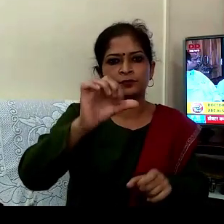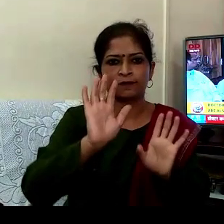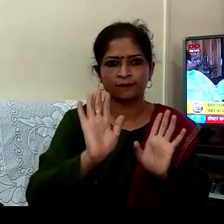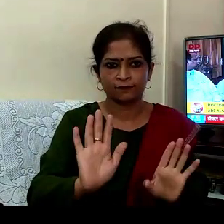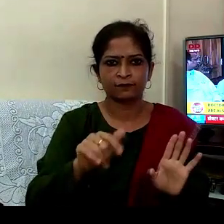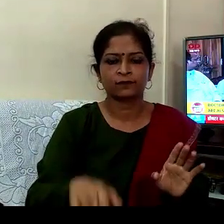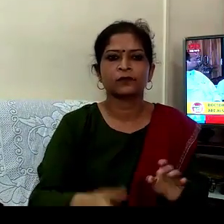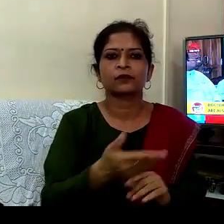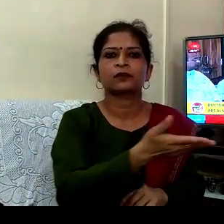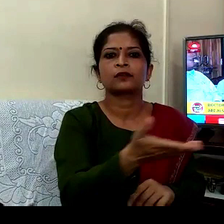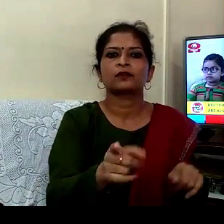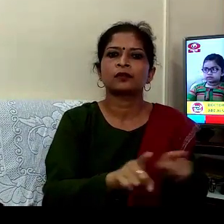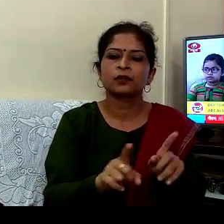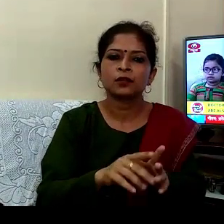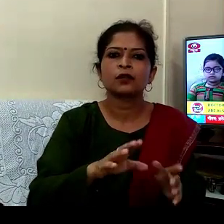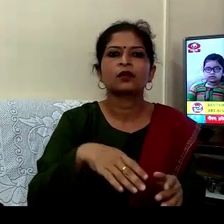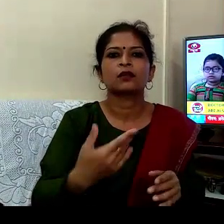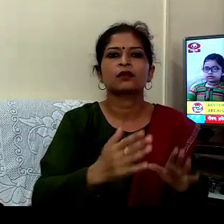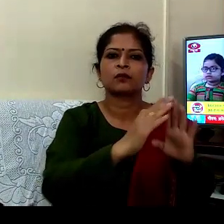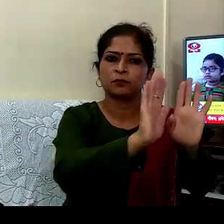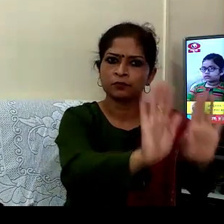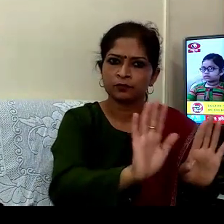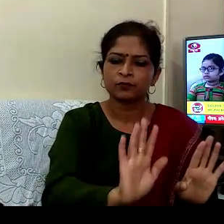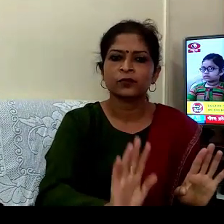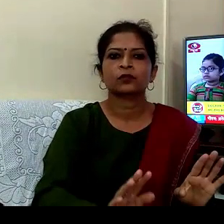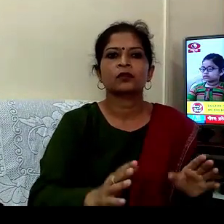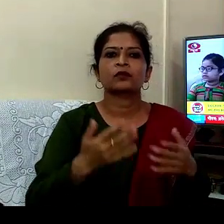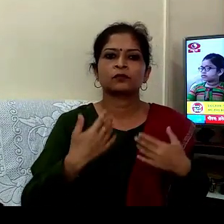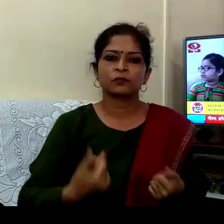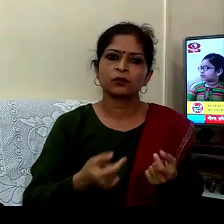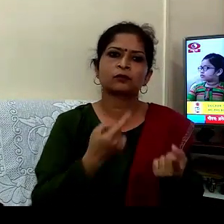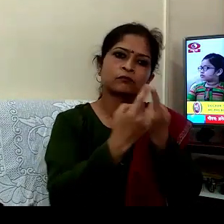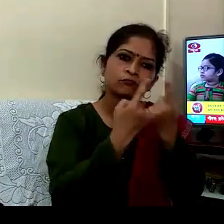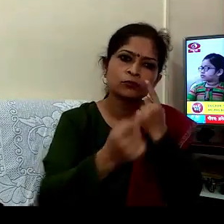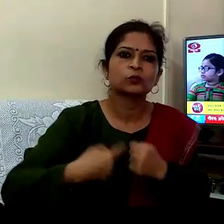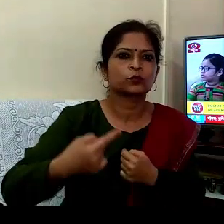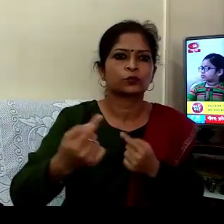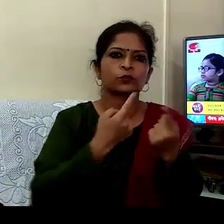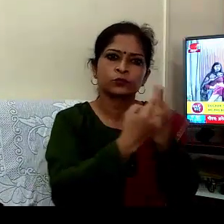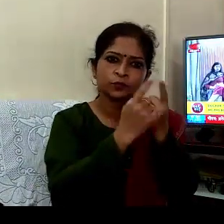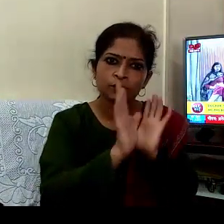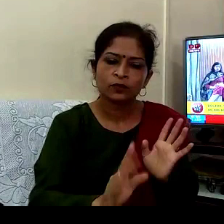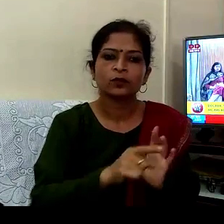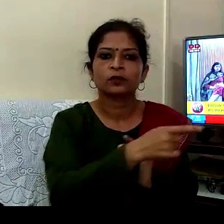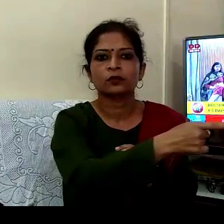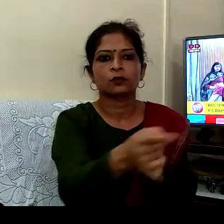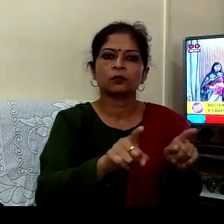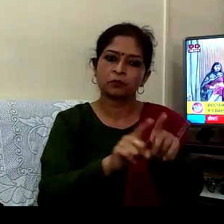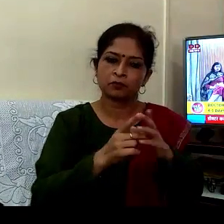بہتانی کی بلشتر کیا ناستون ان دیلی دیسیز ان پر اس اونو